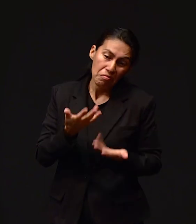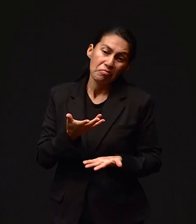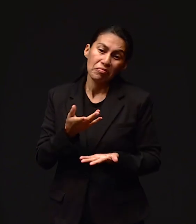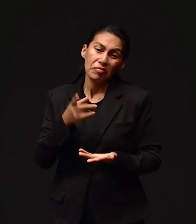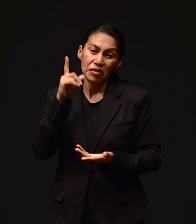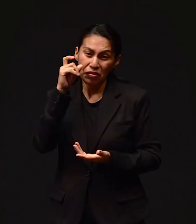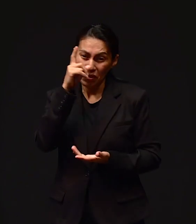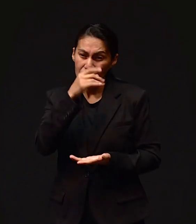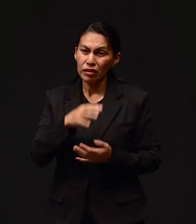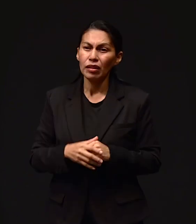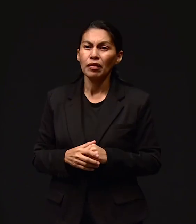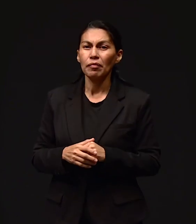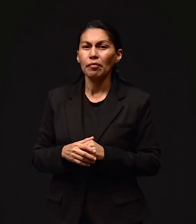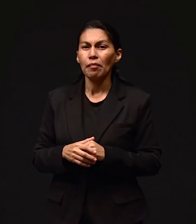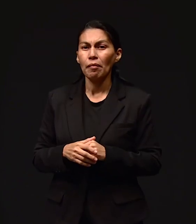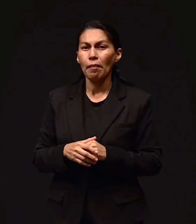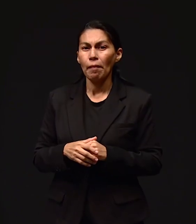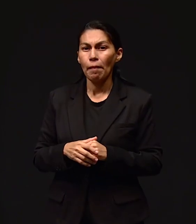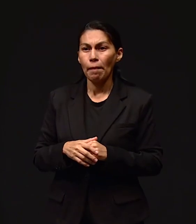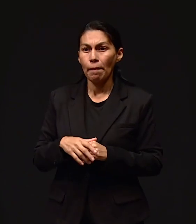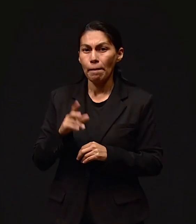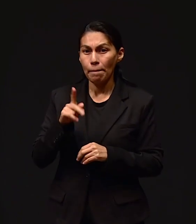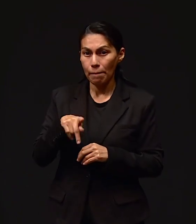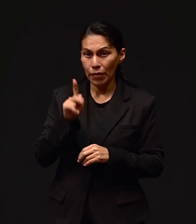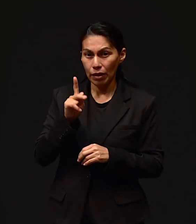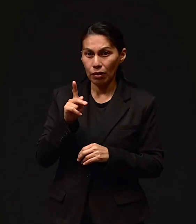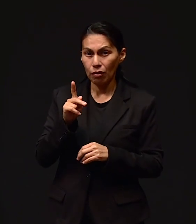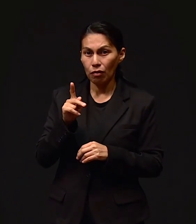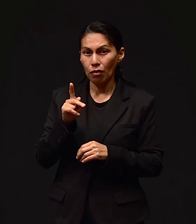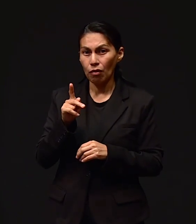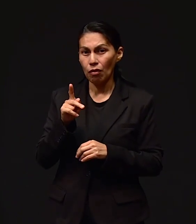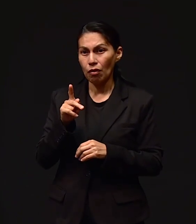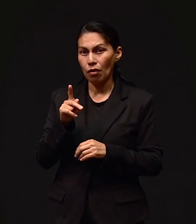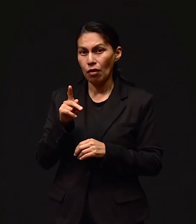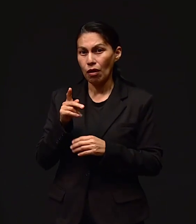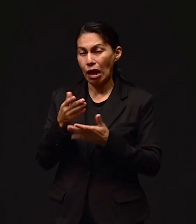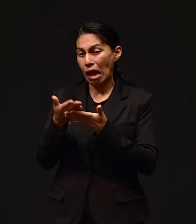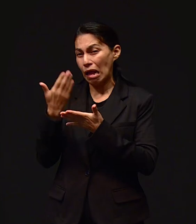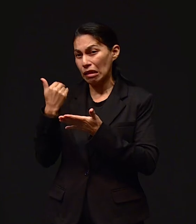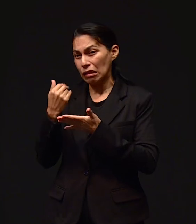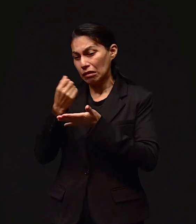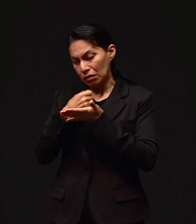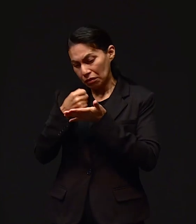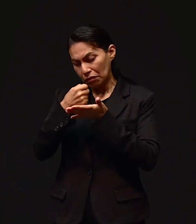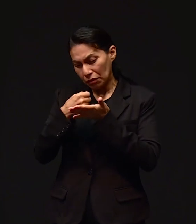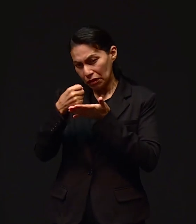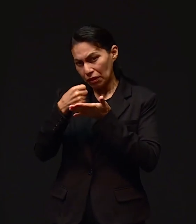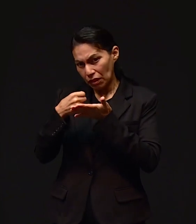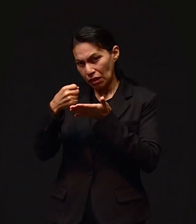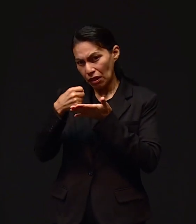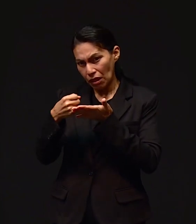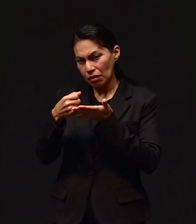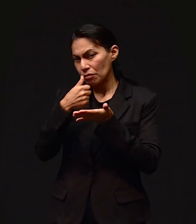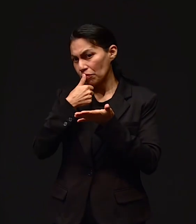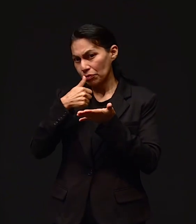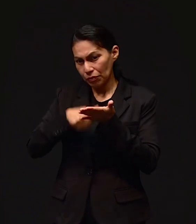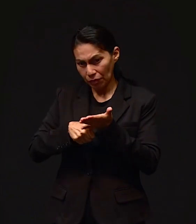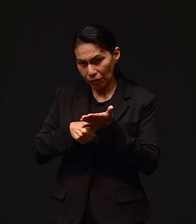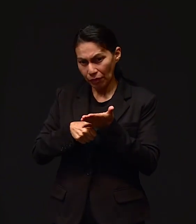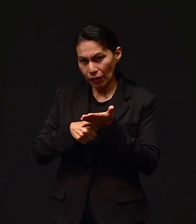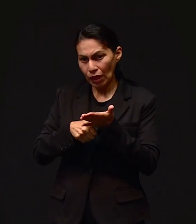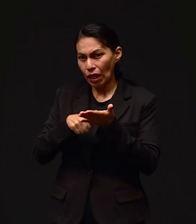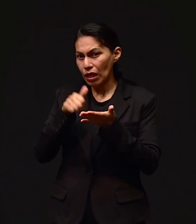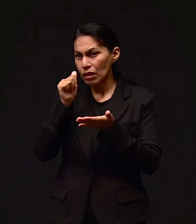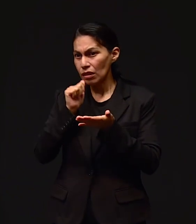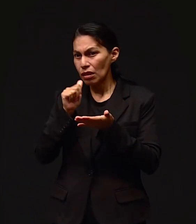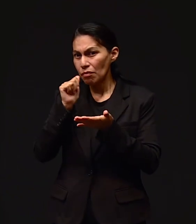papá, pero nos comunicábamos. Él me escribía cartas y siempre en la carta